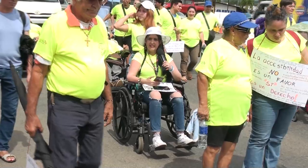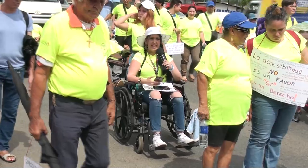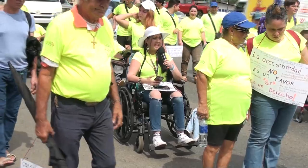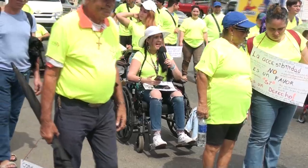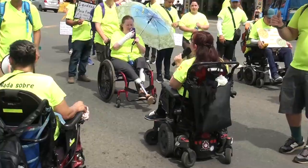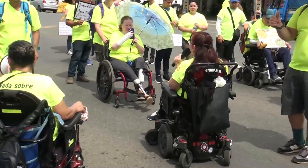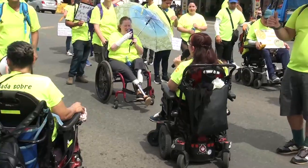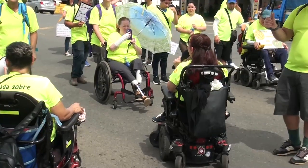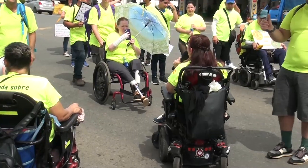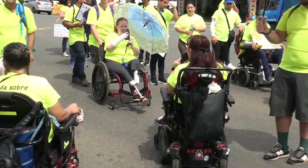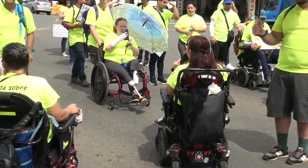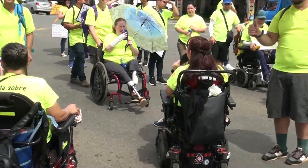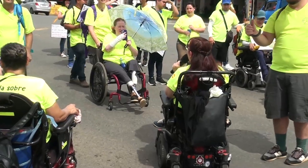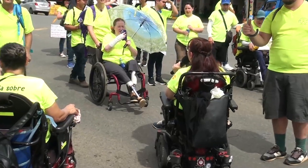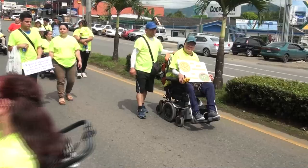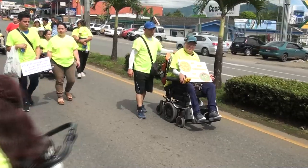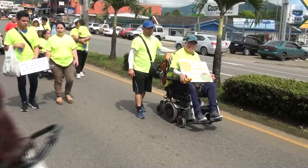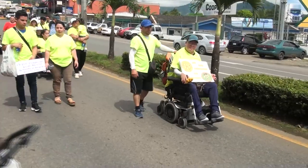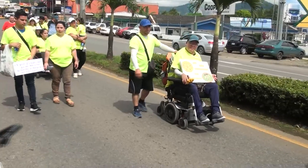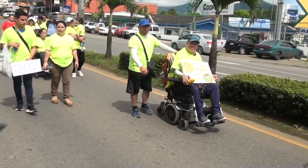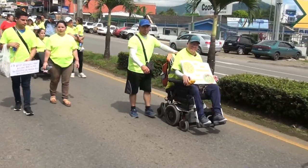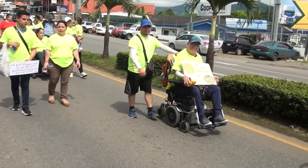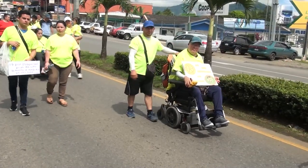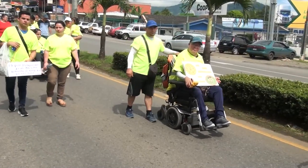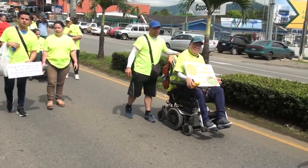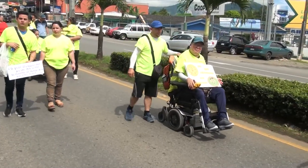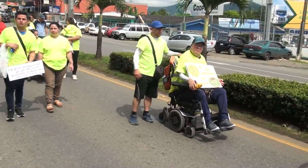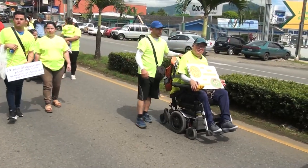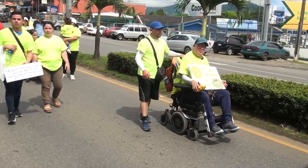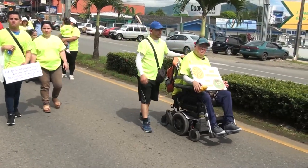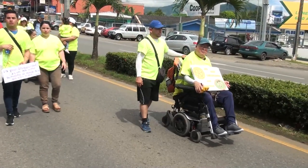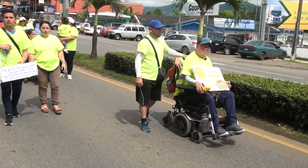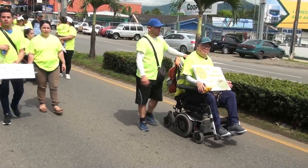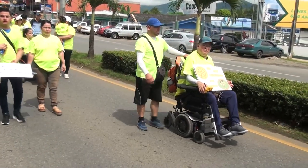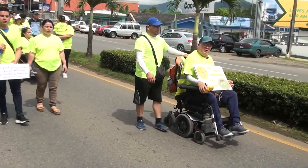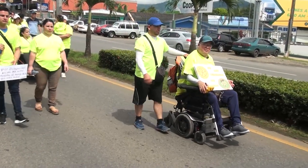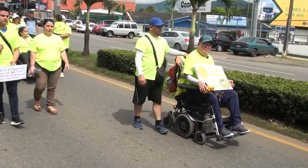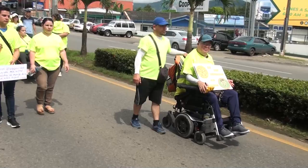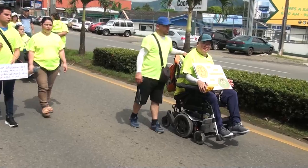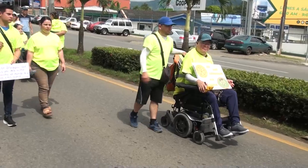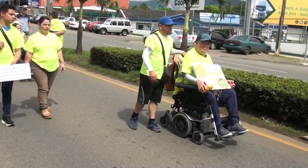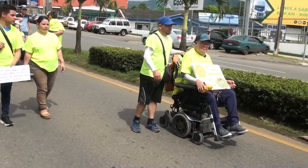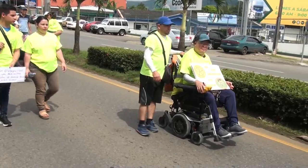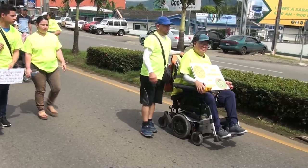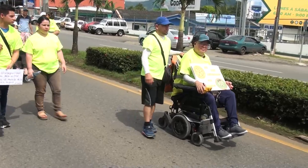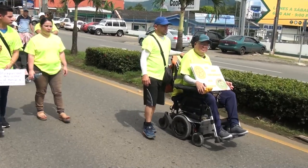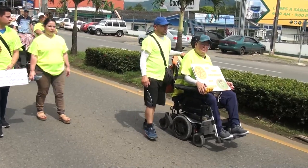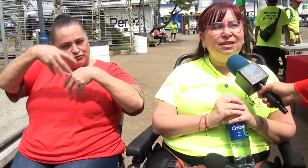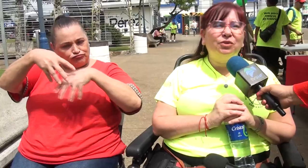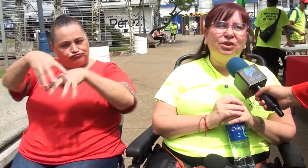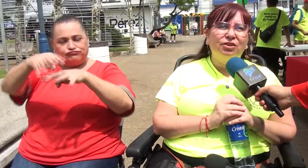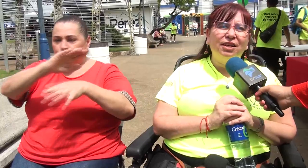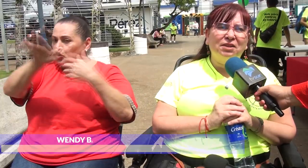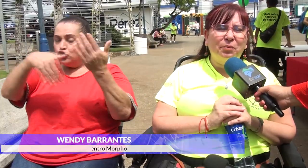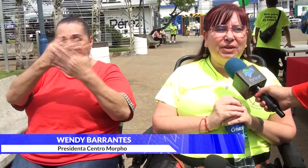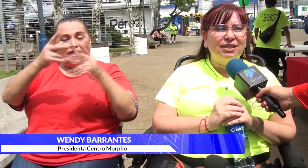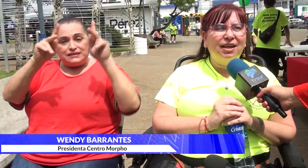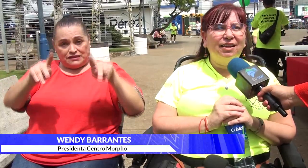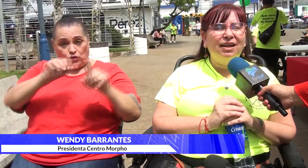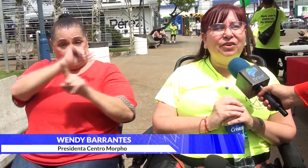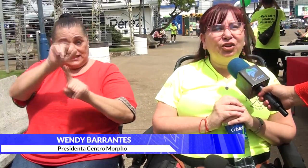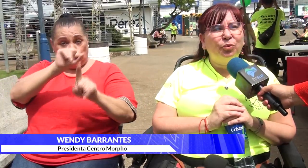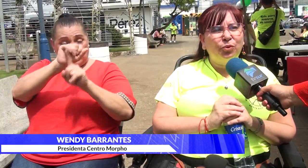de lo que se hicieron sentir en la actividad. Posteriormente, hubo una feria de emprendedores. A todas las personas en situación de